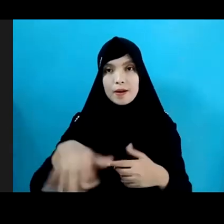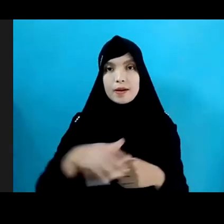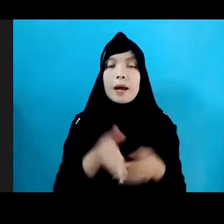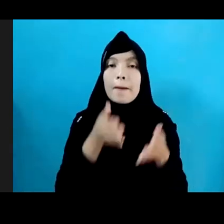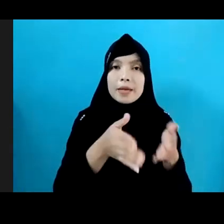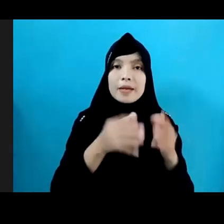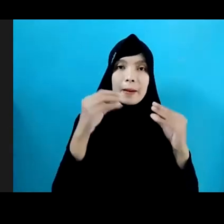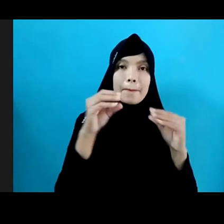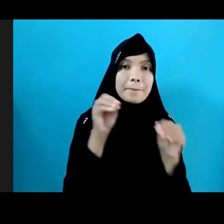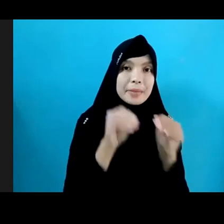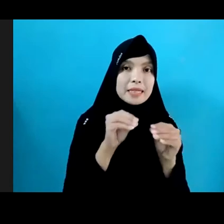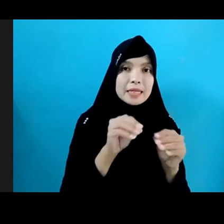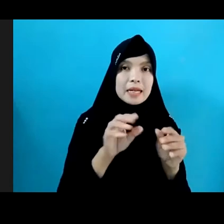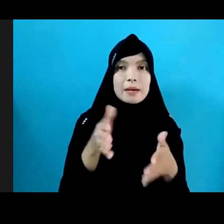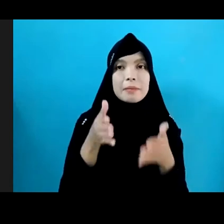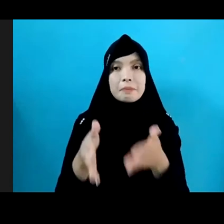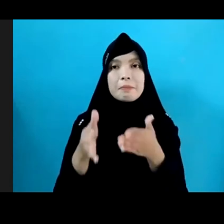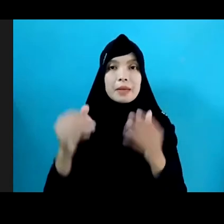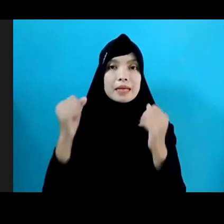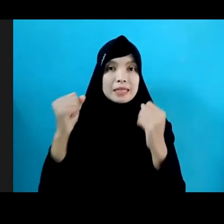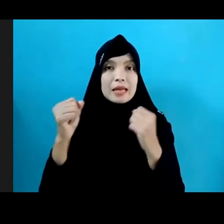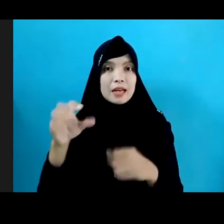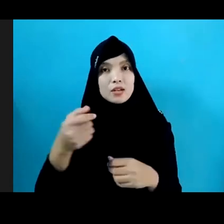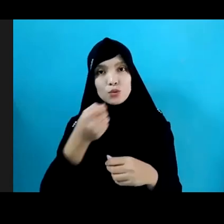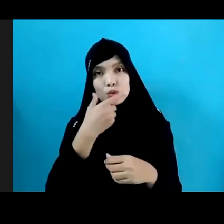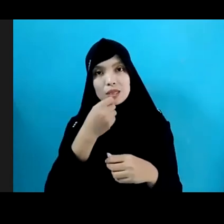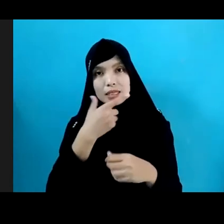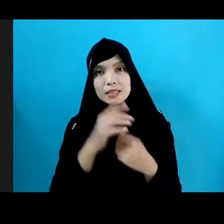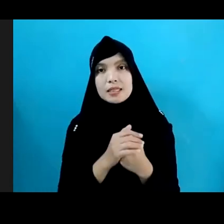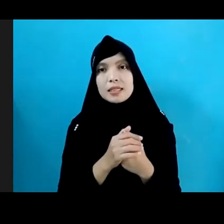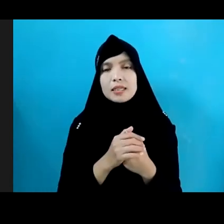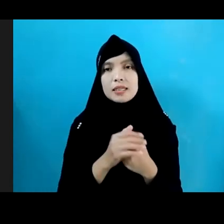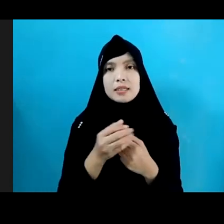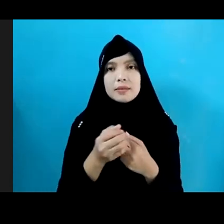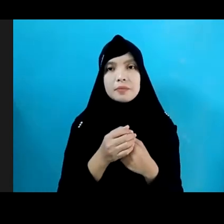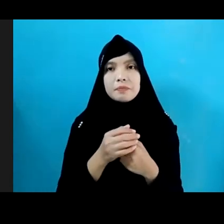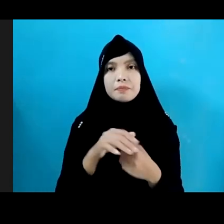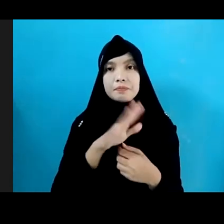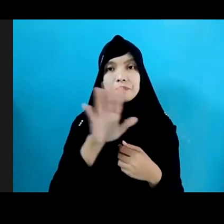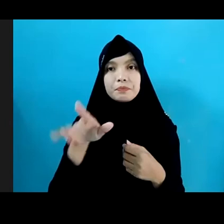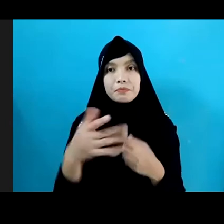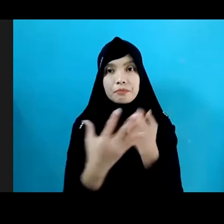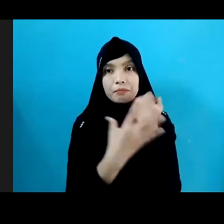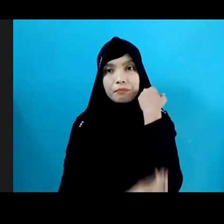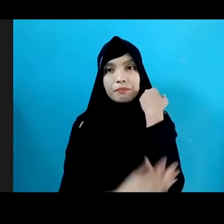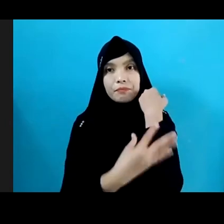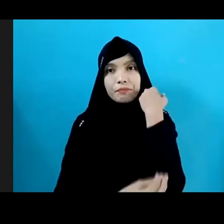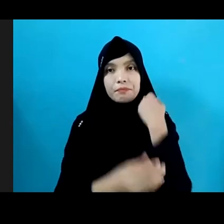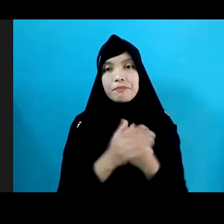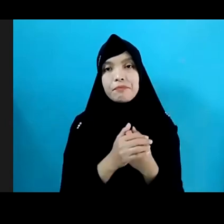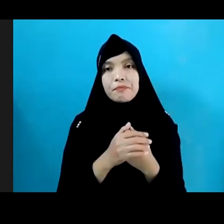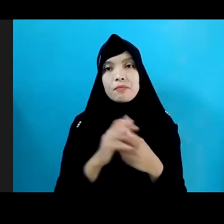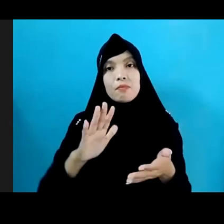Bidang Kesehatan Dan Nutrisi Sebanyak 14% Menyebutkan Kemiskinan Berpotensi Memaksa Anak Menjadi